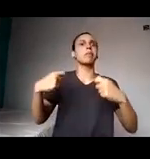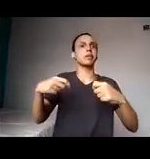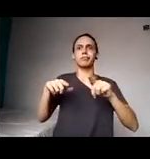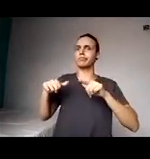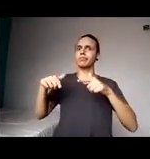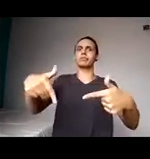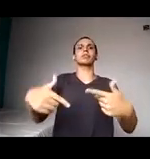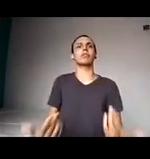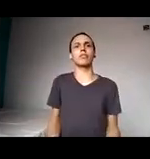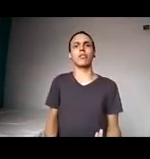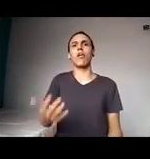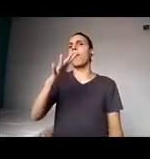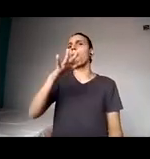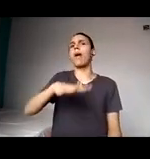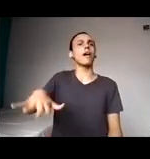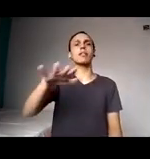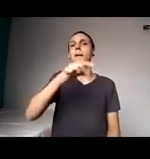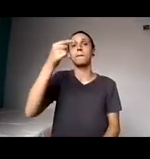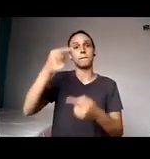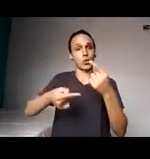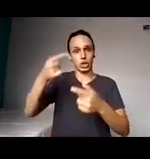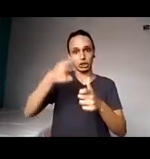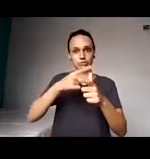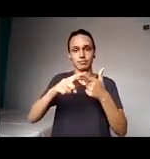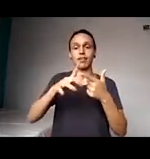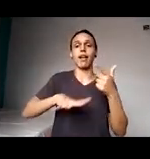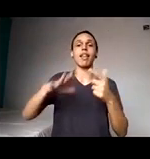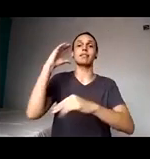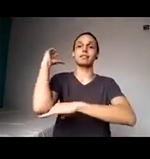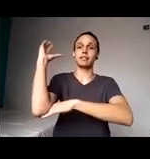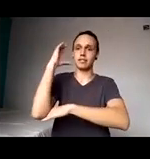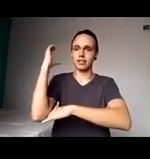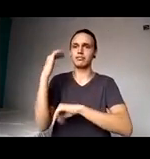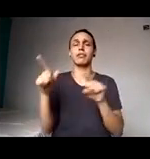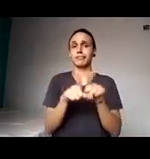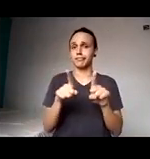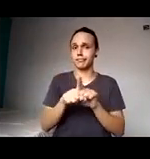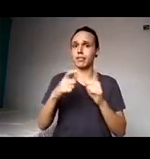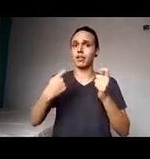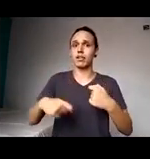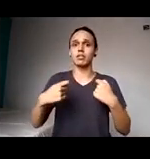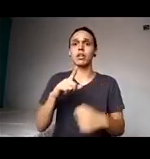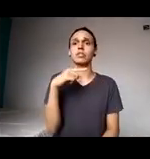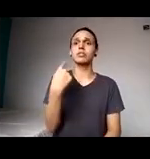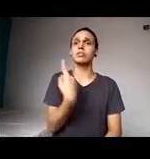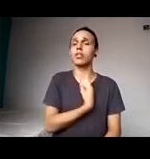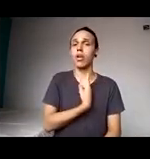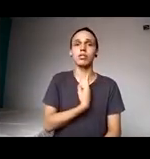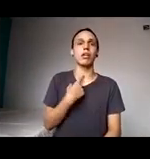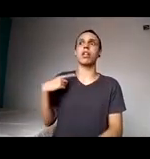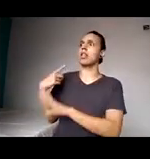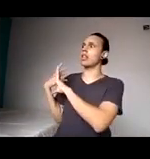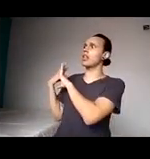campo das políticas, no campo da ciência, porque nós não temos um acúmulo científico